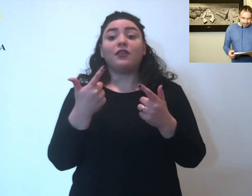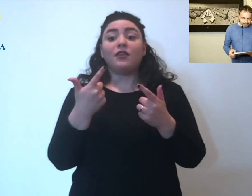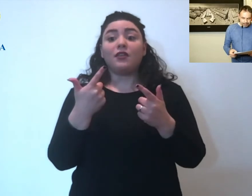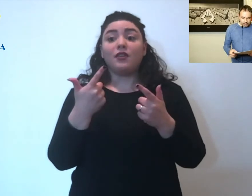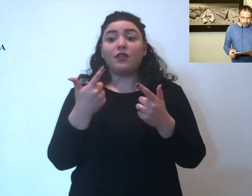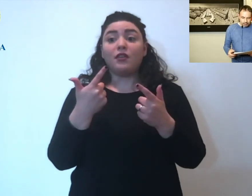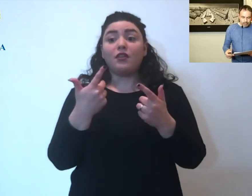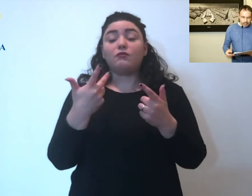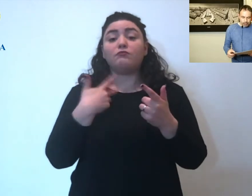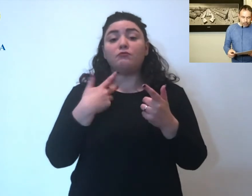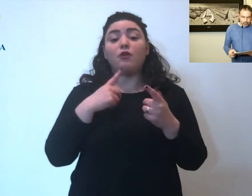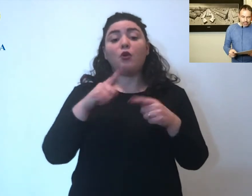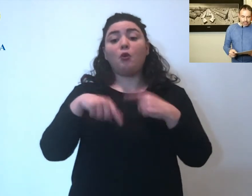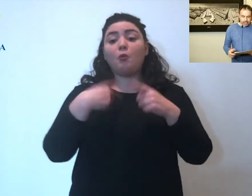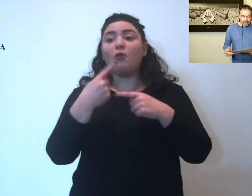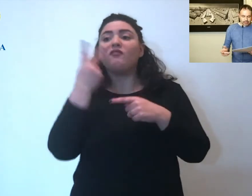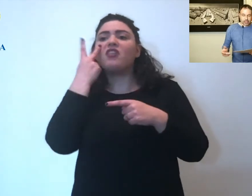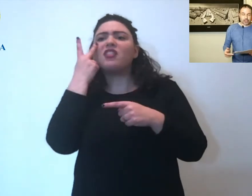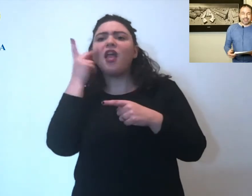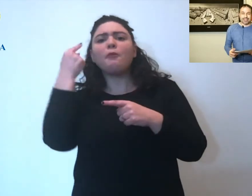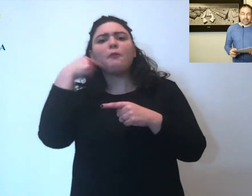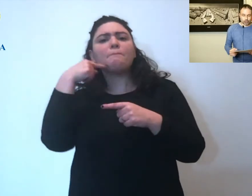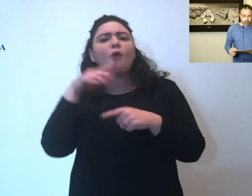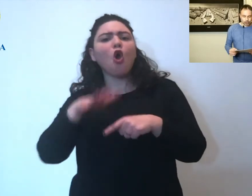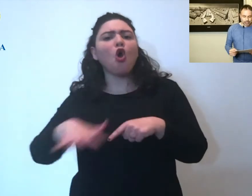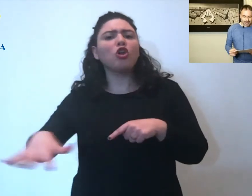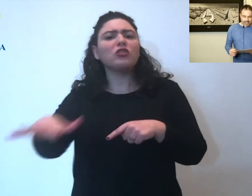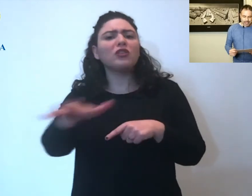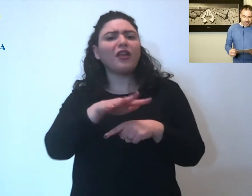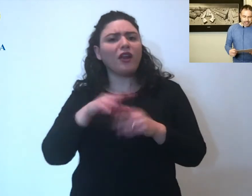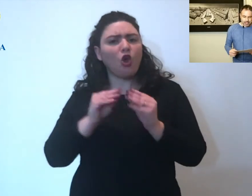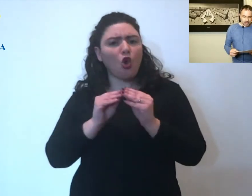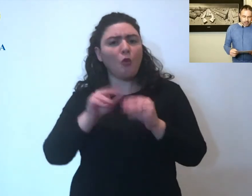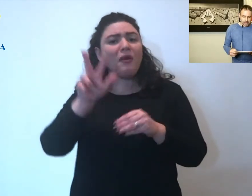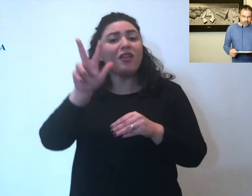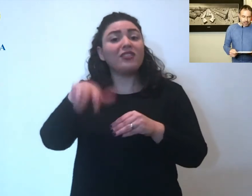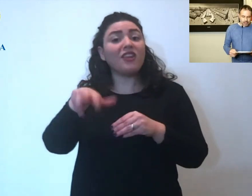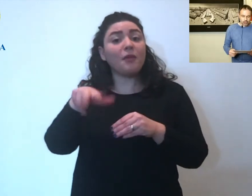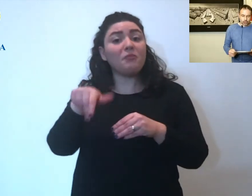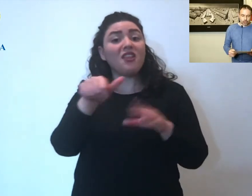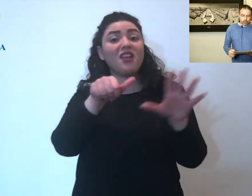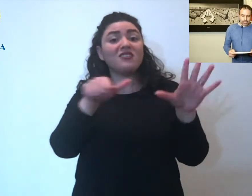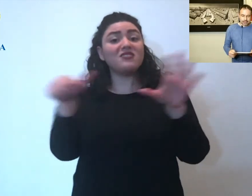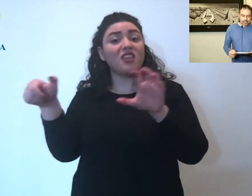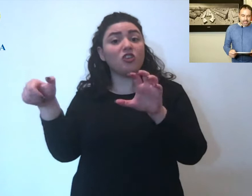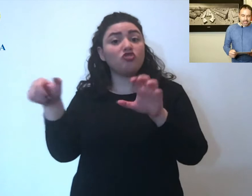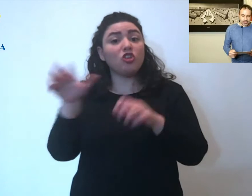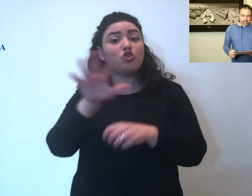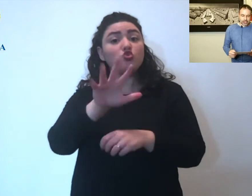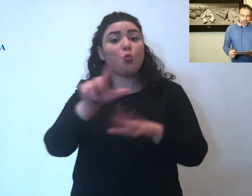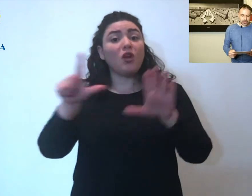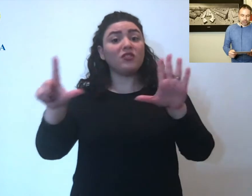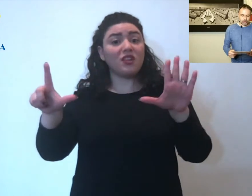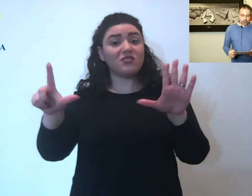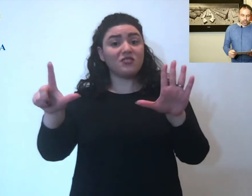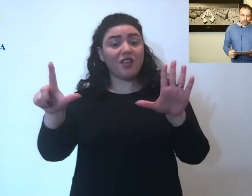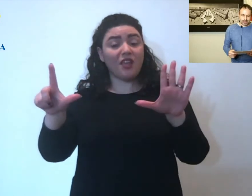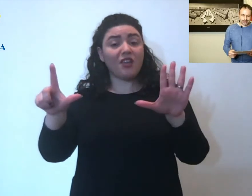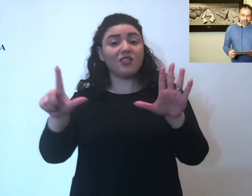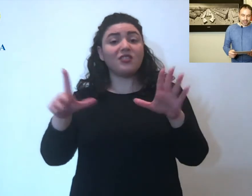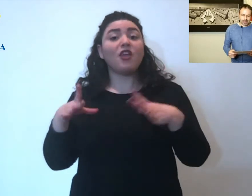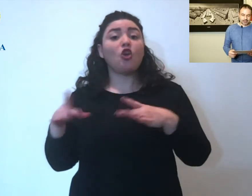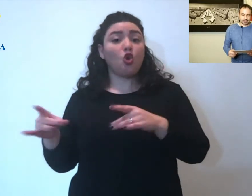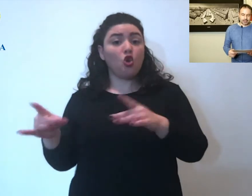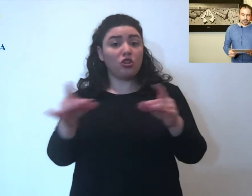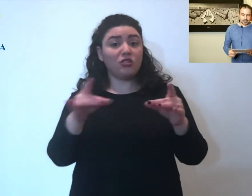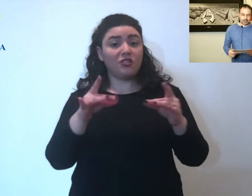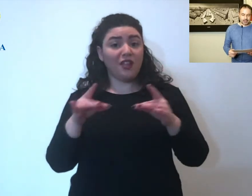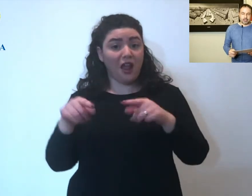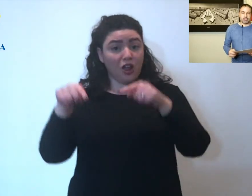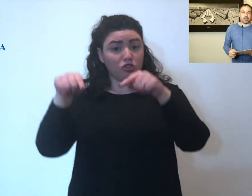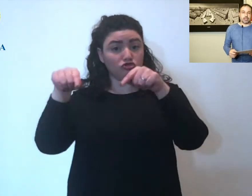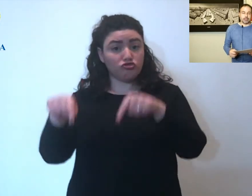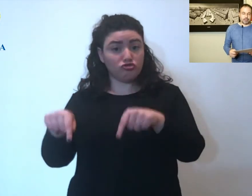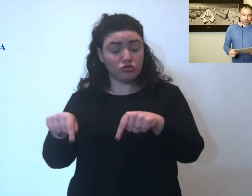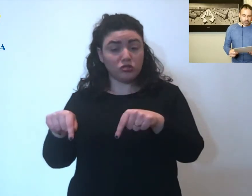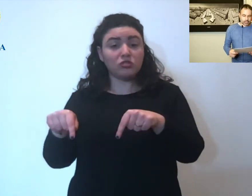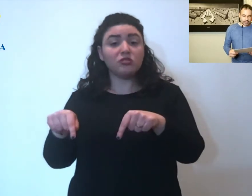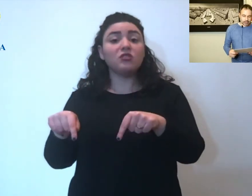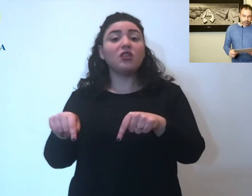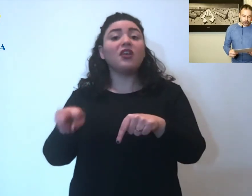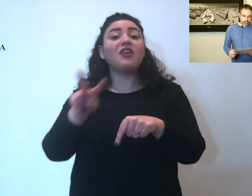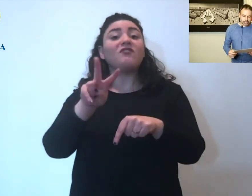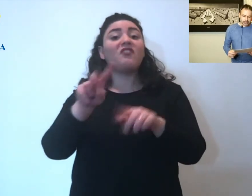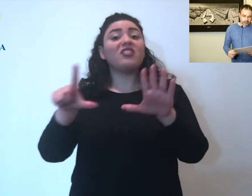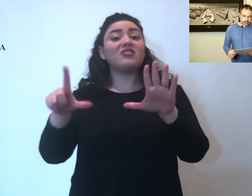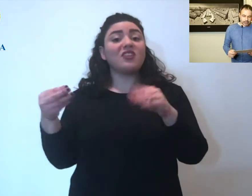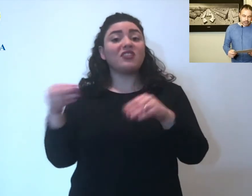trova poi invece il dato modenese. Sono 3.657 i